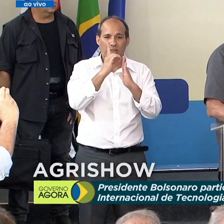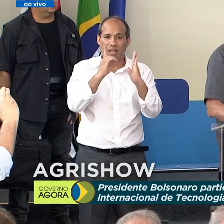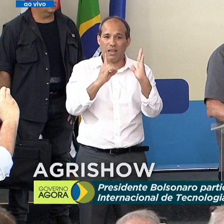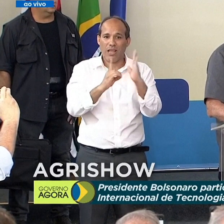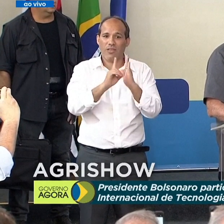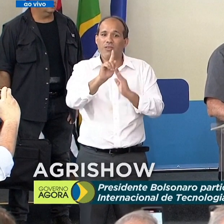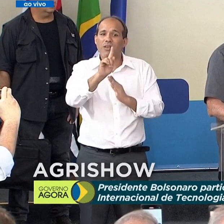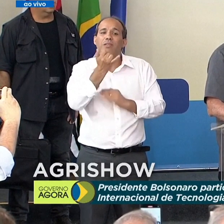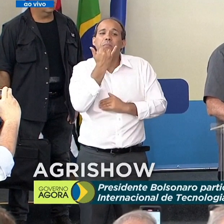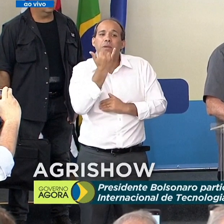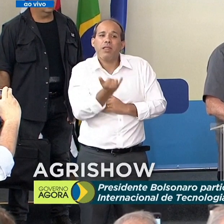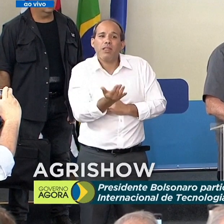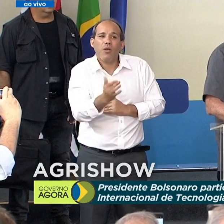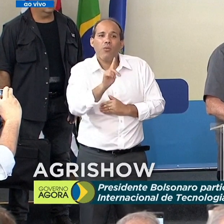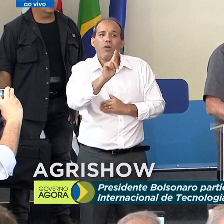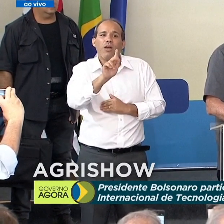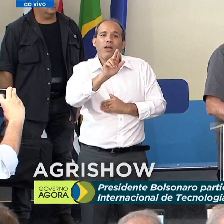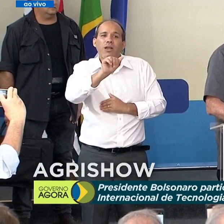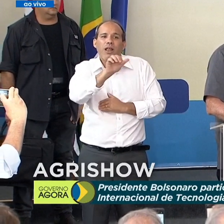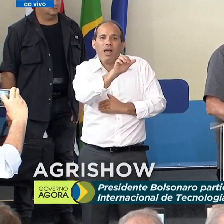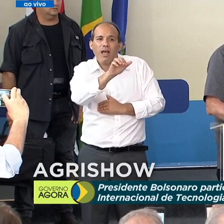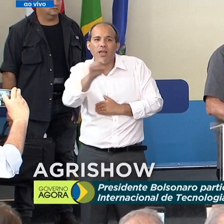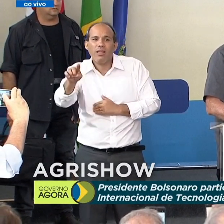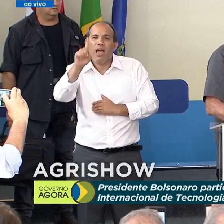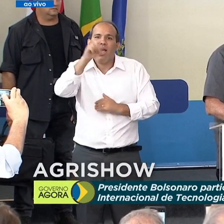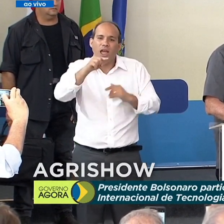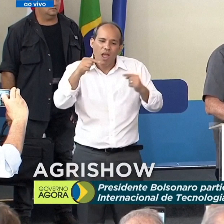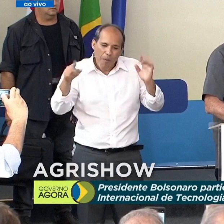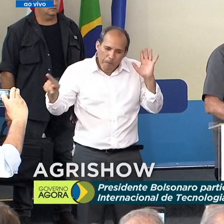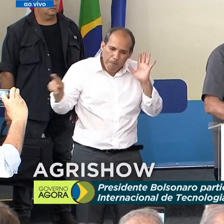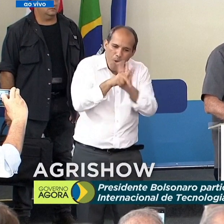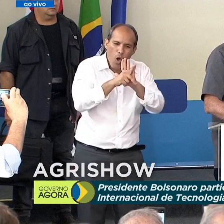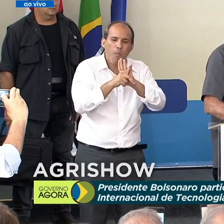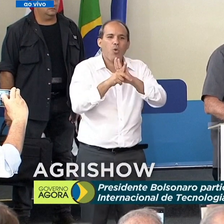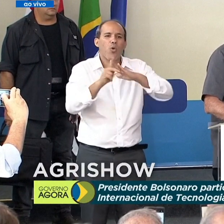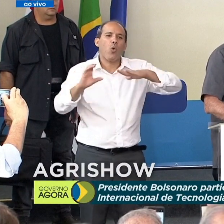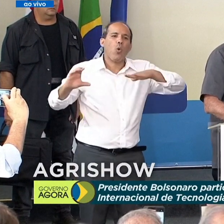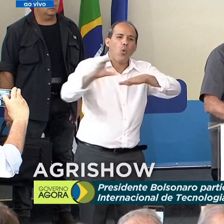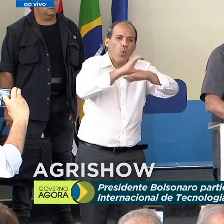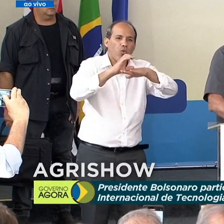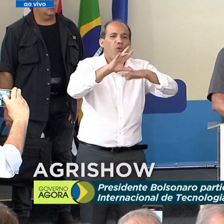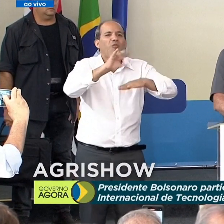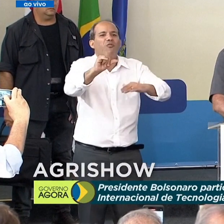da graça e do indulto é constitucional e será cumprido.